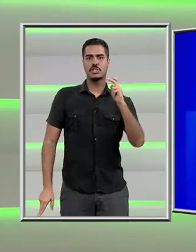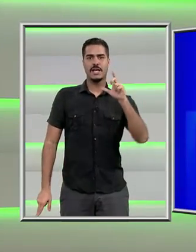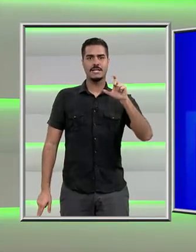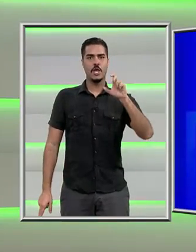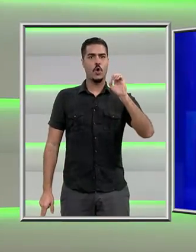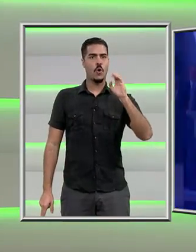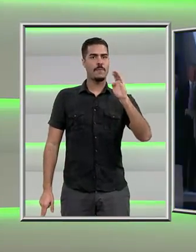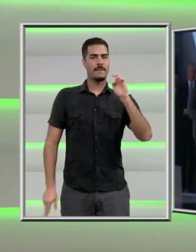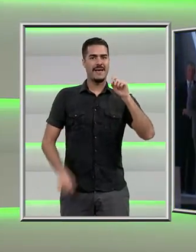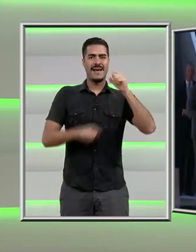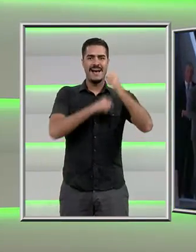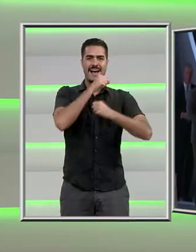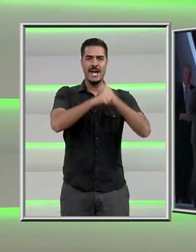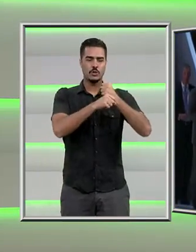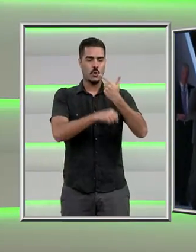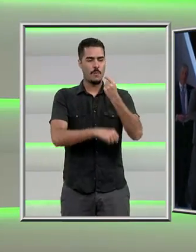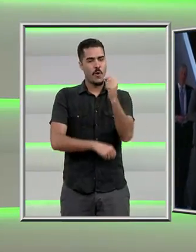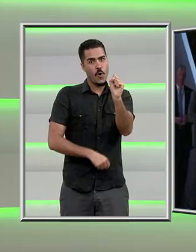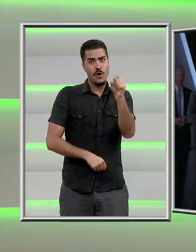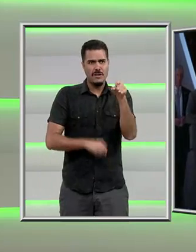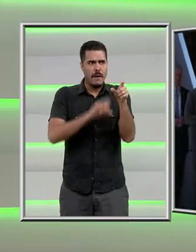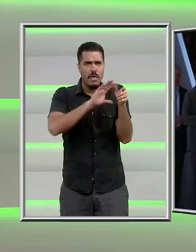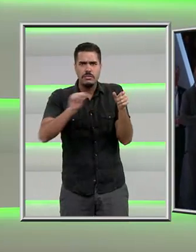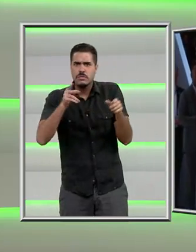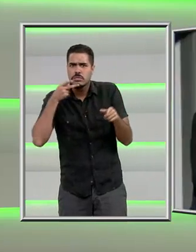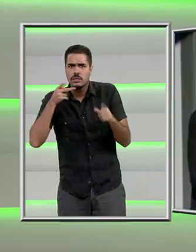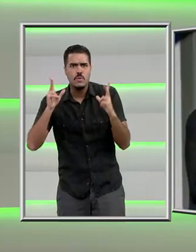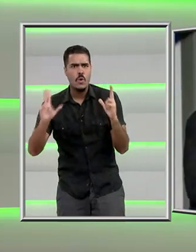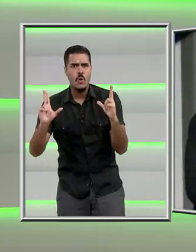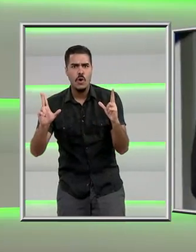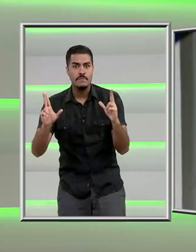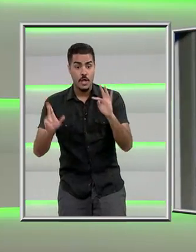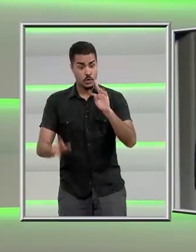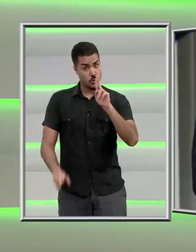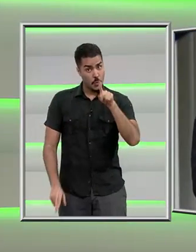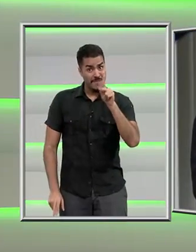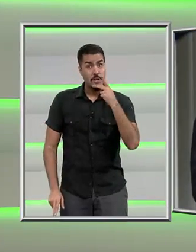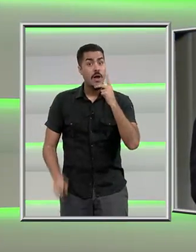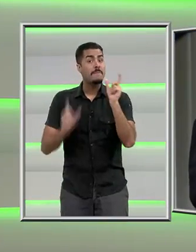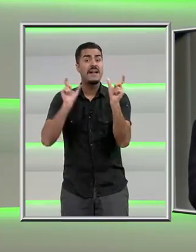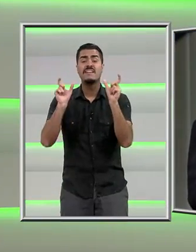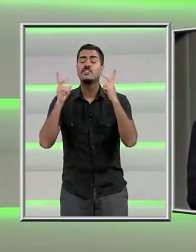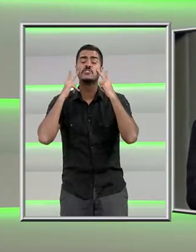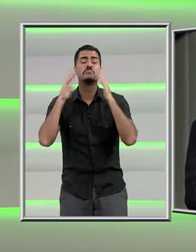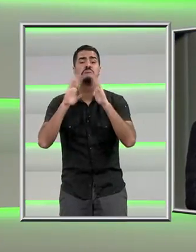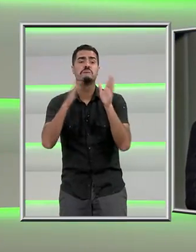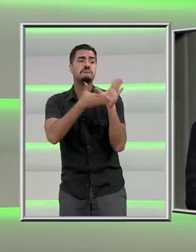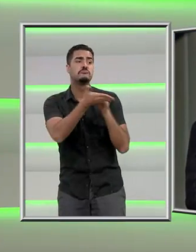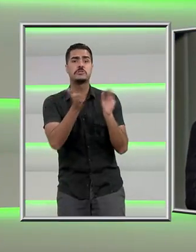de 2008. A campanha de Trump alega que as palavras usadas são muito comuns.